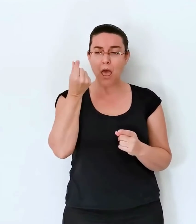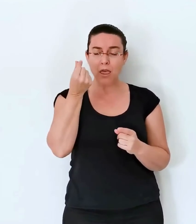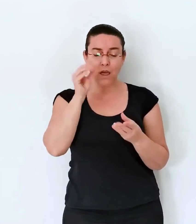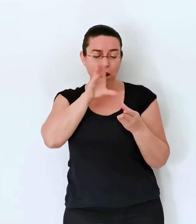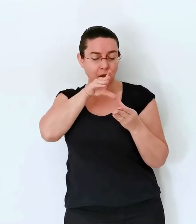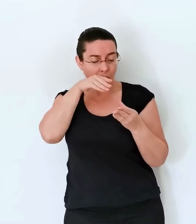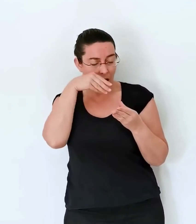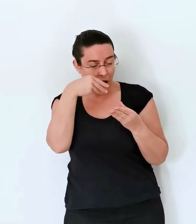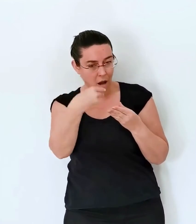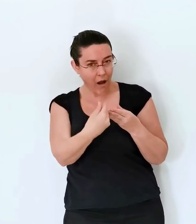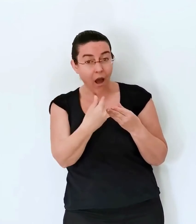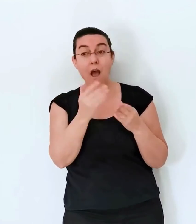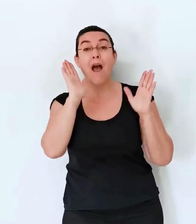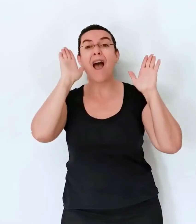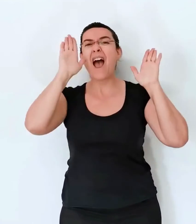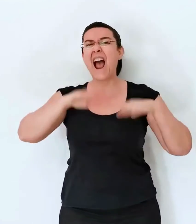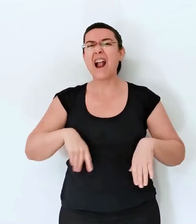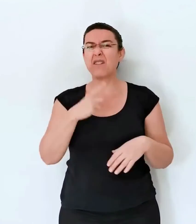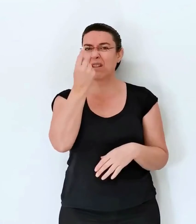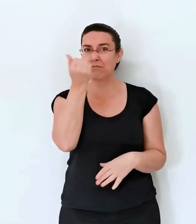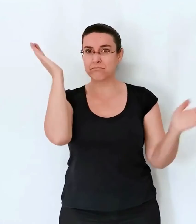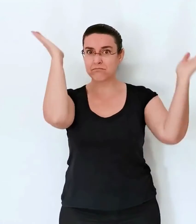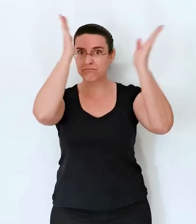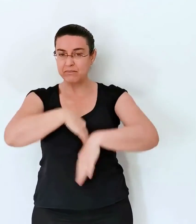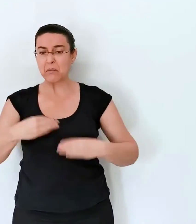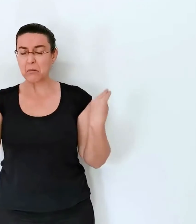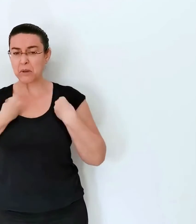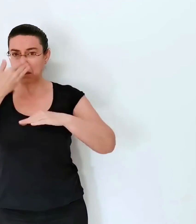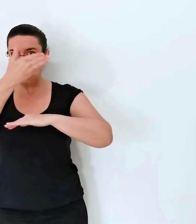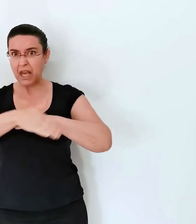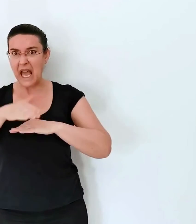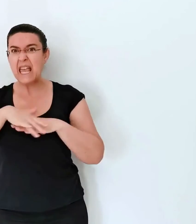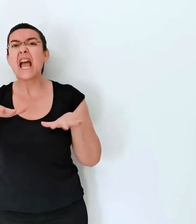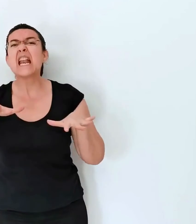sus millones, se vieron en la calle sin calzones.